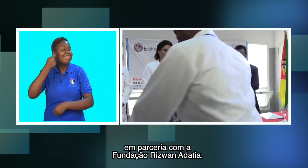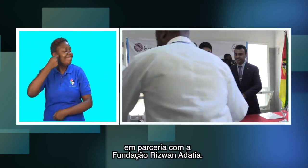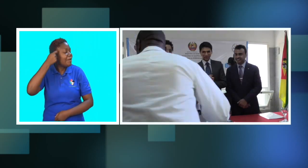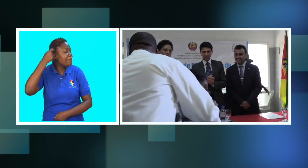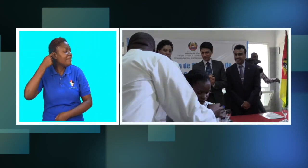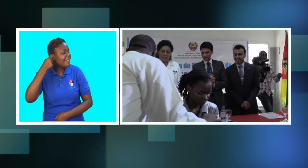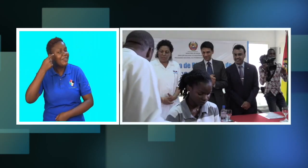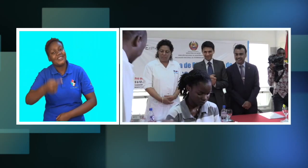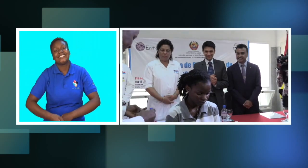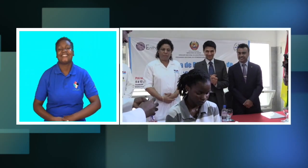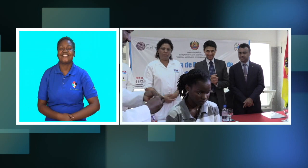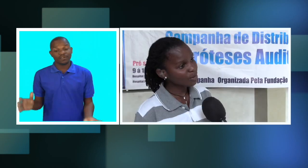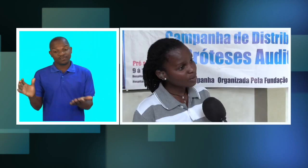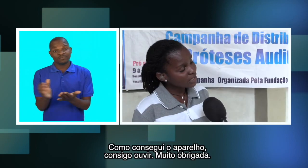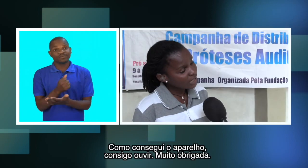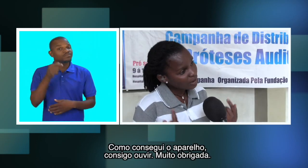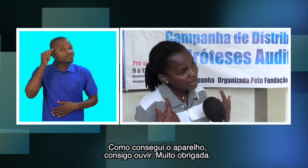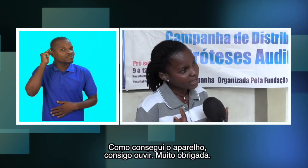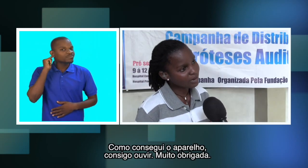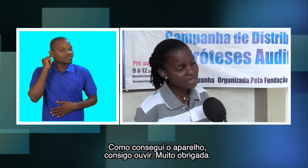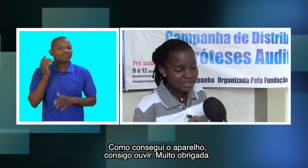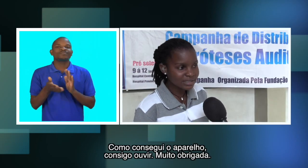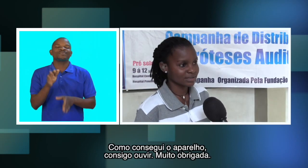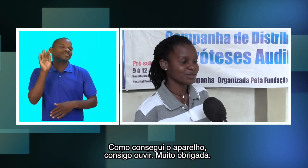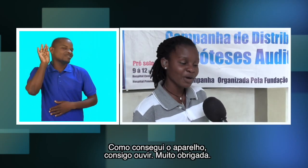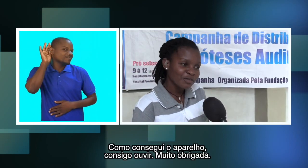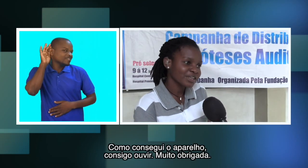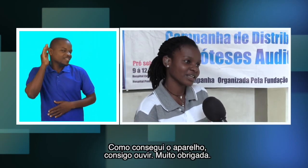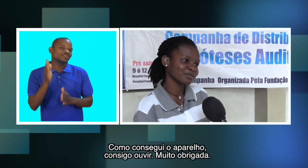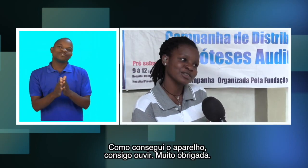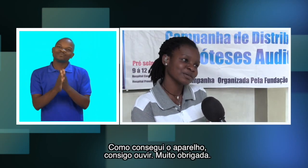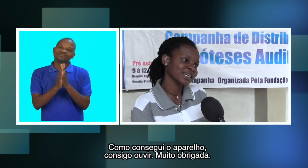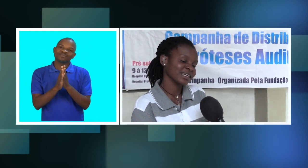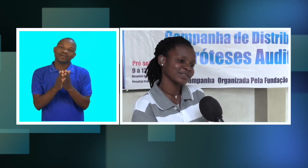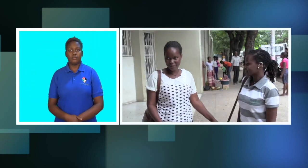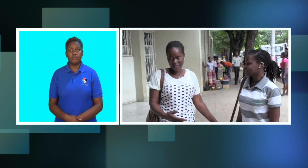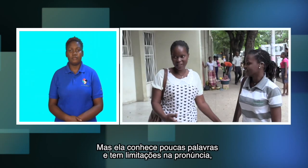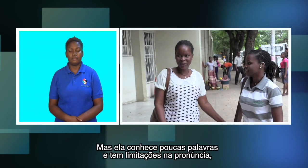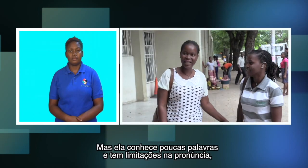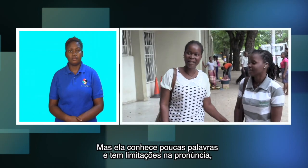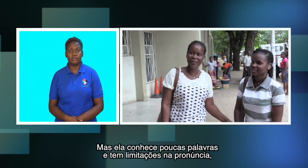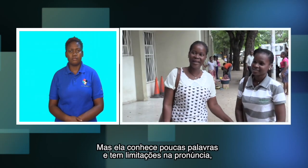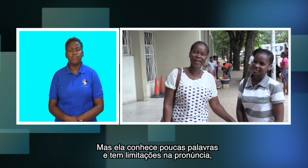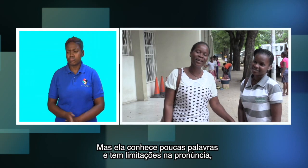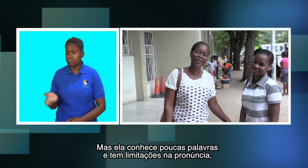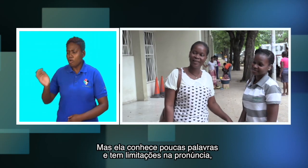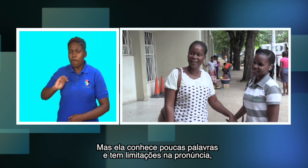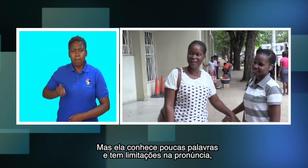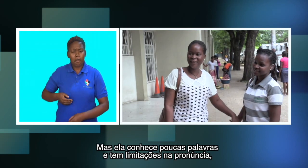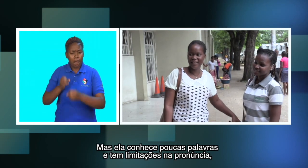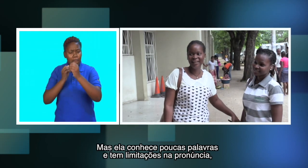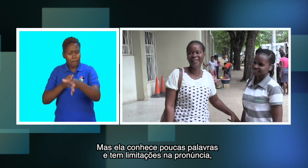Adatia. Consegui que aparelho antes. Só ouvi. Muito obrigada. Mas ela conhece poucas